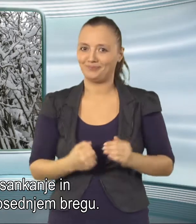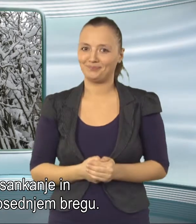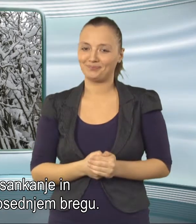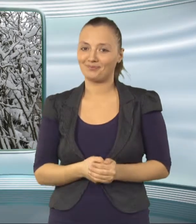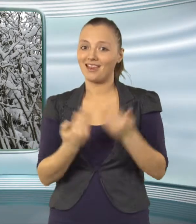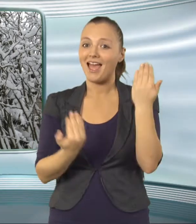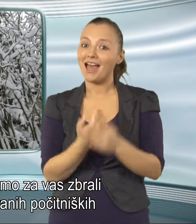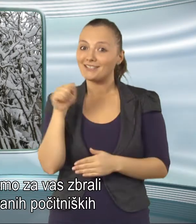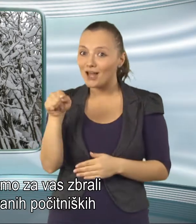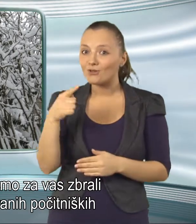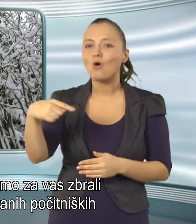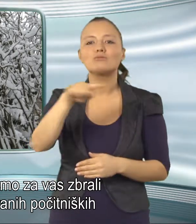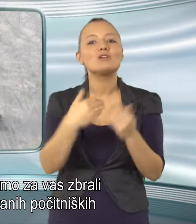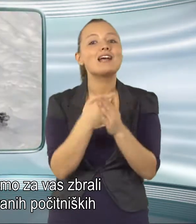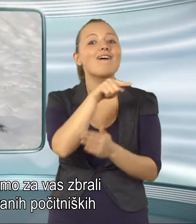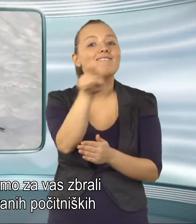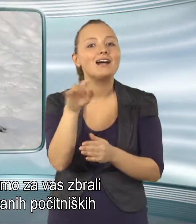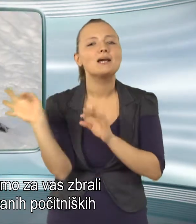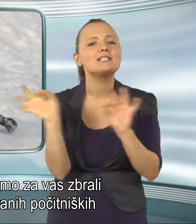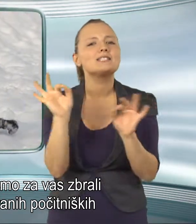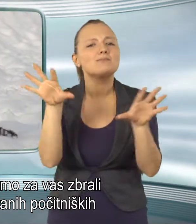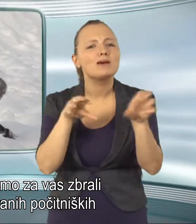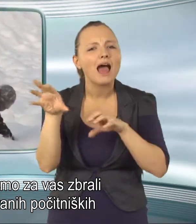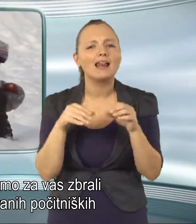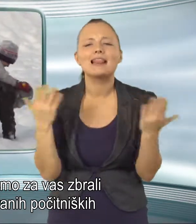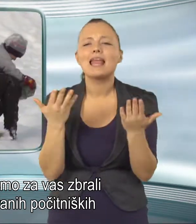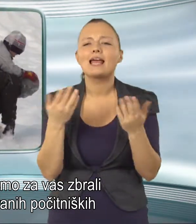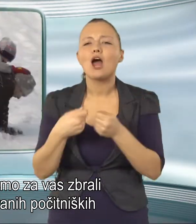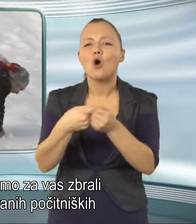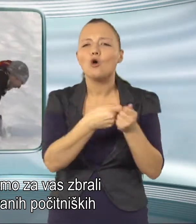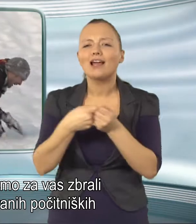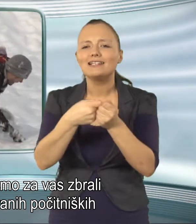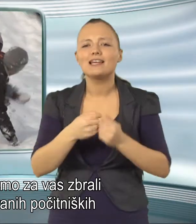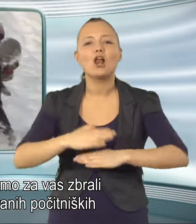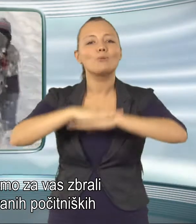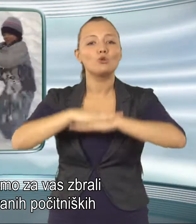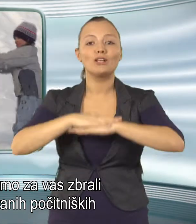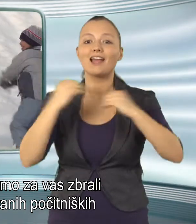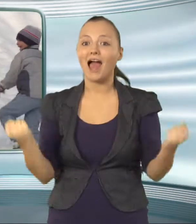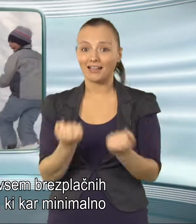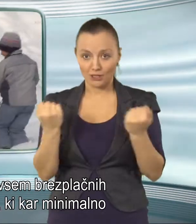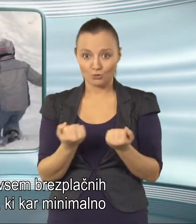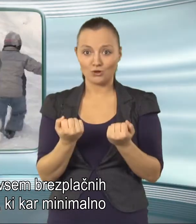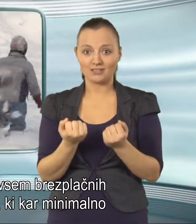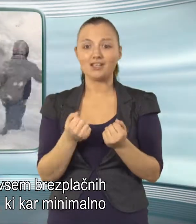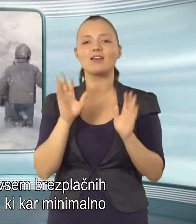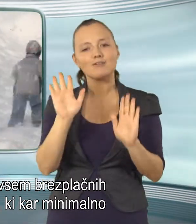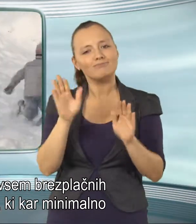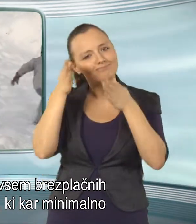Kljub temu pa smo za vas zbrali nekaj organiziranih počitniških dejavnosti, predvsem brezplačnih